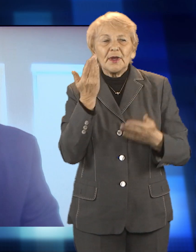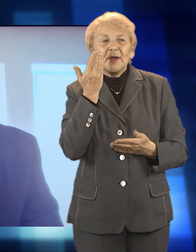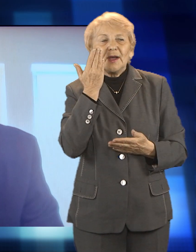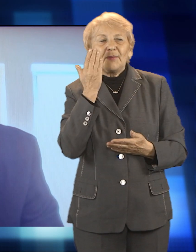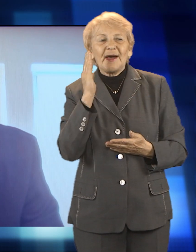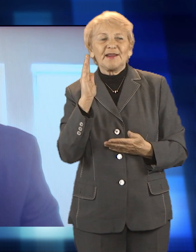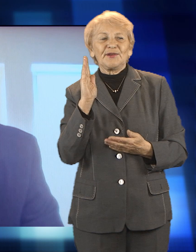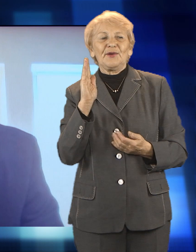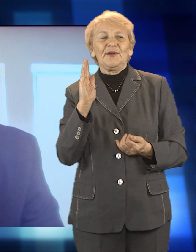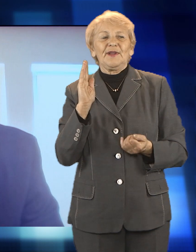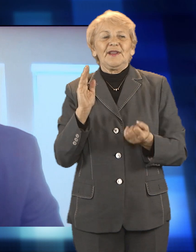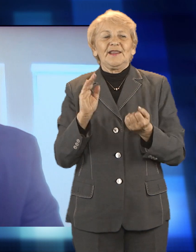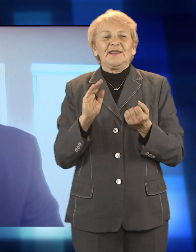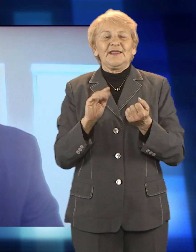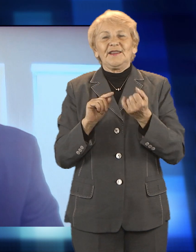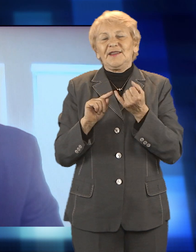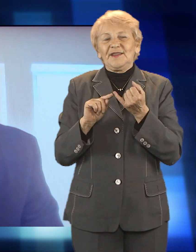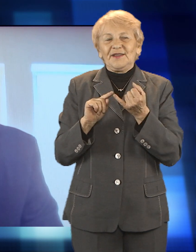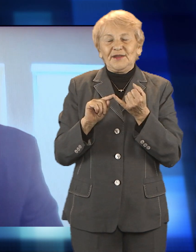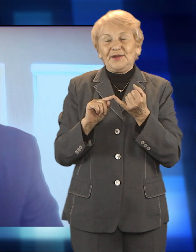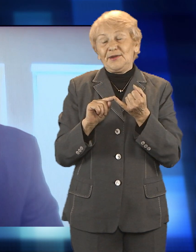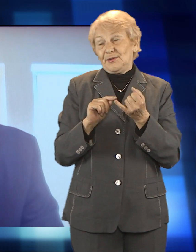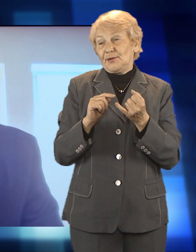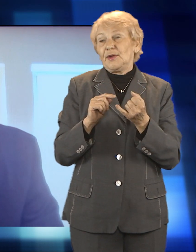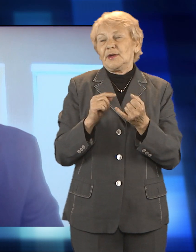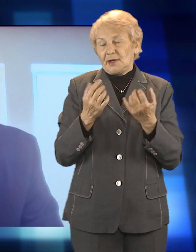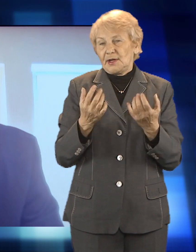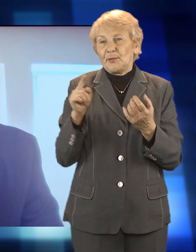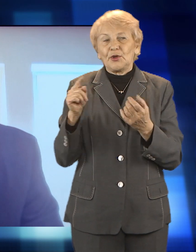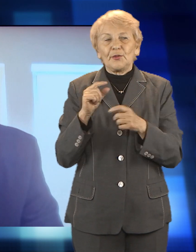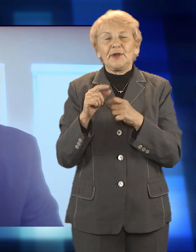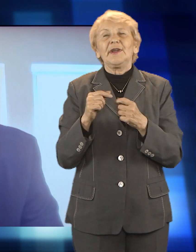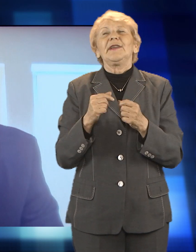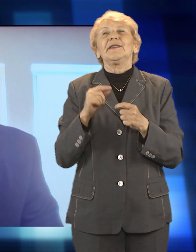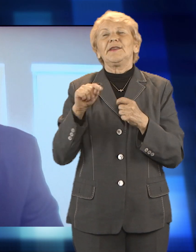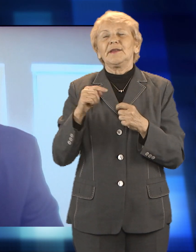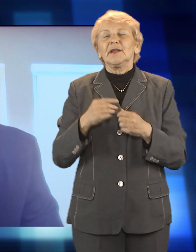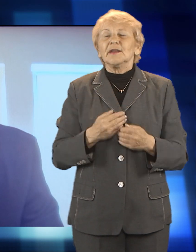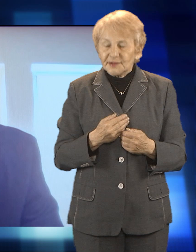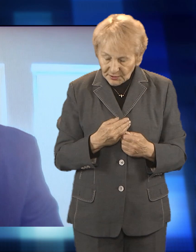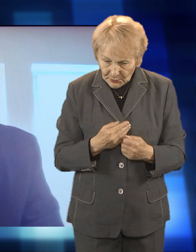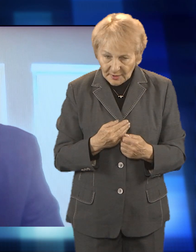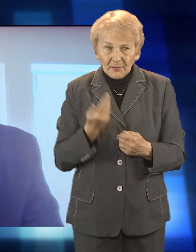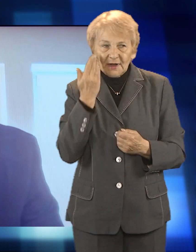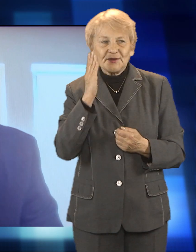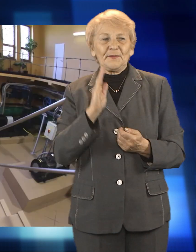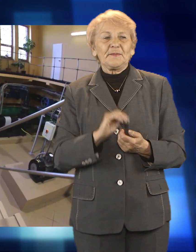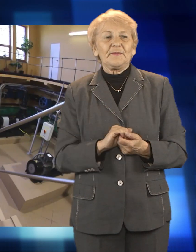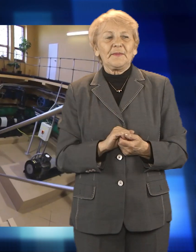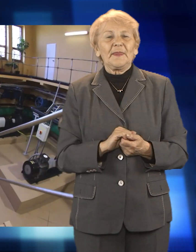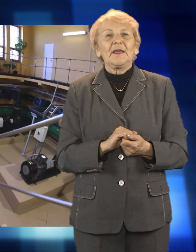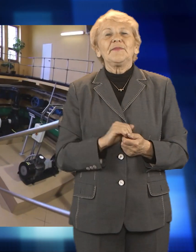Udało się to przeprowadzić w bardzo sprawny sposób. Nasi pracownicy zrobili to ochoczo, za co serdecznie dziękuję i chylę czoła.